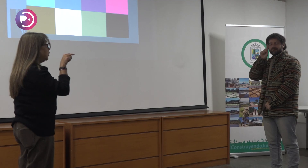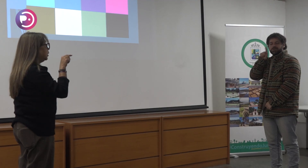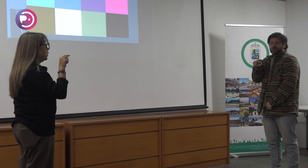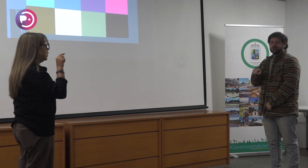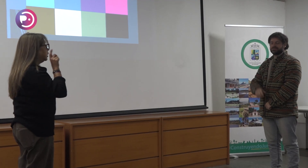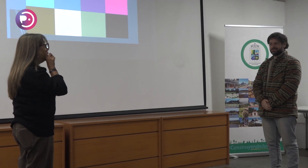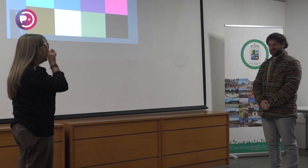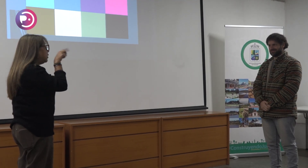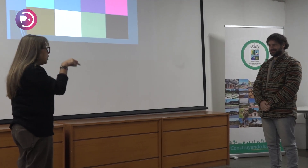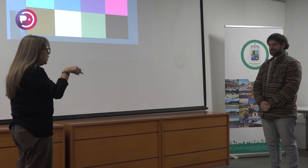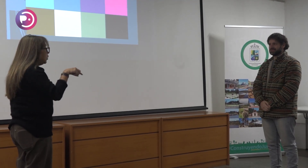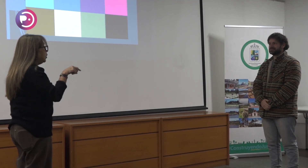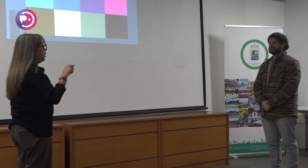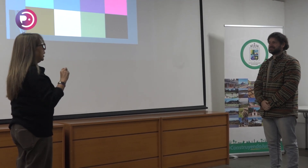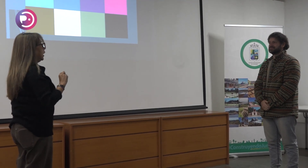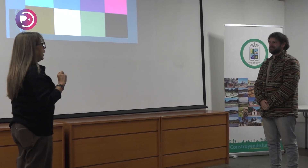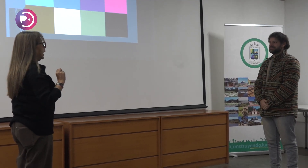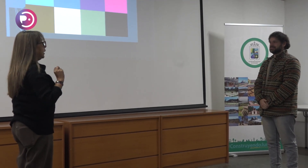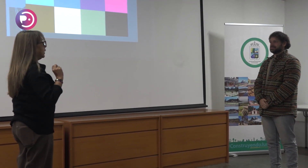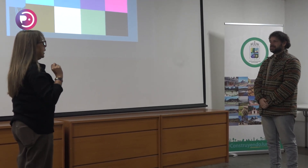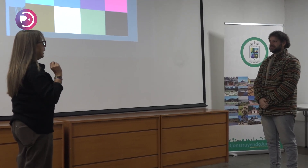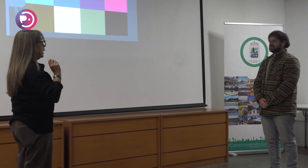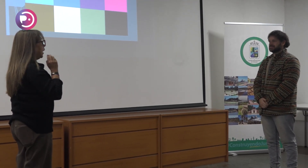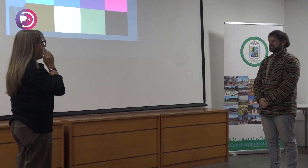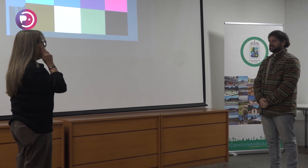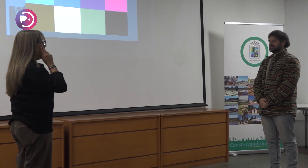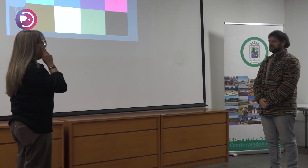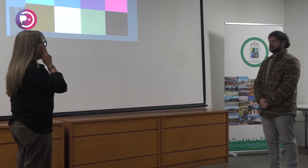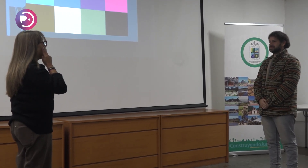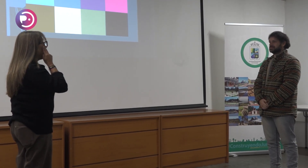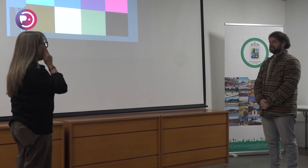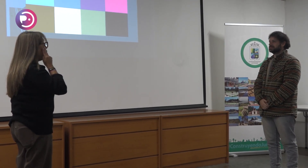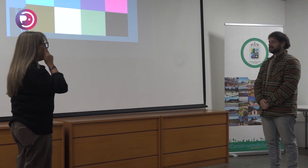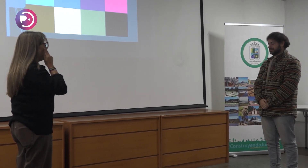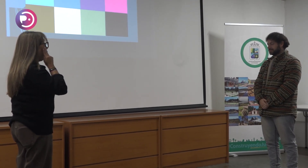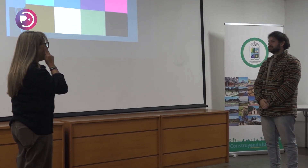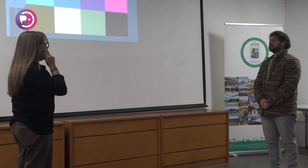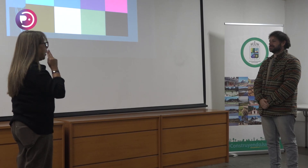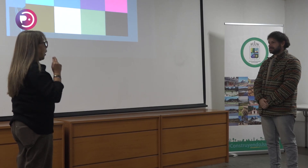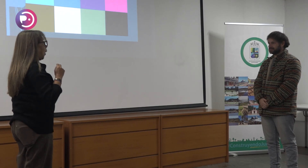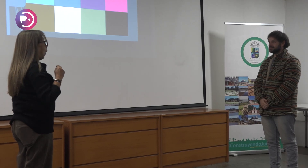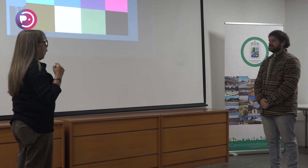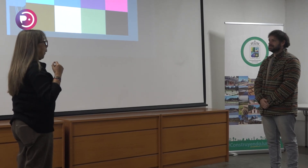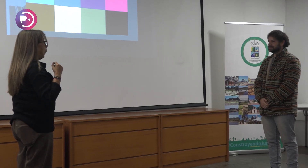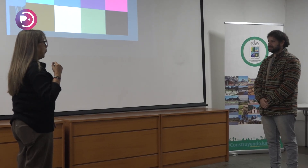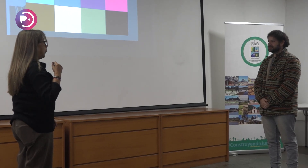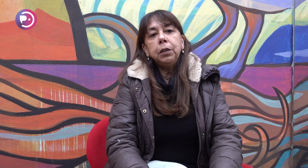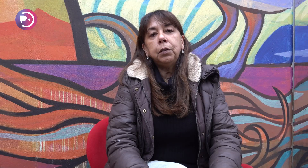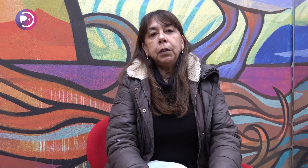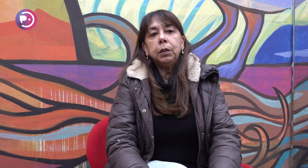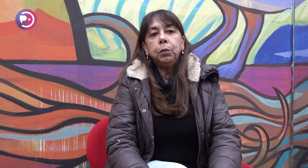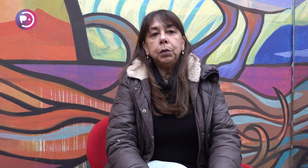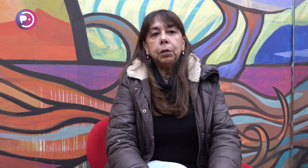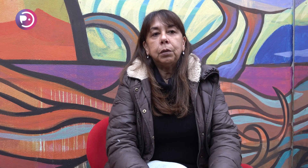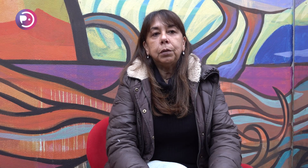con una pérdida de audición más o menos severa. Por un oído escucho